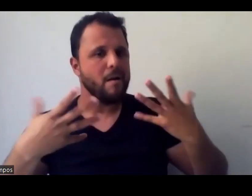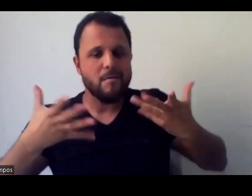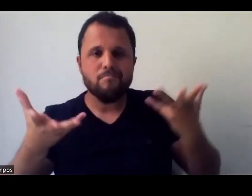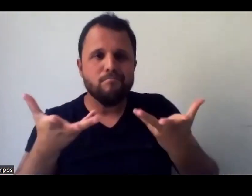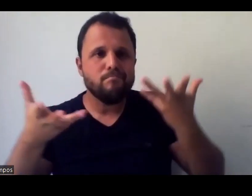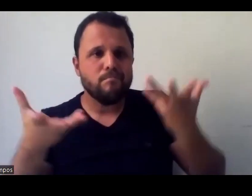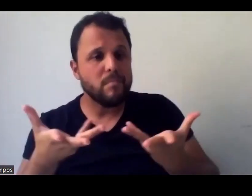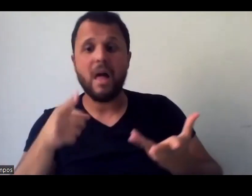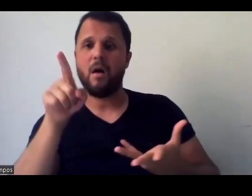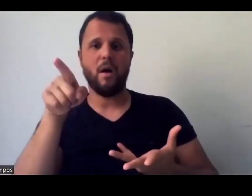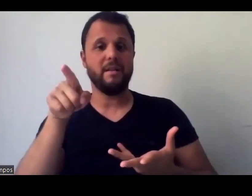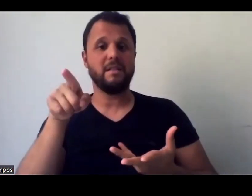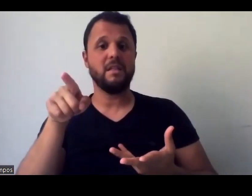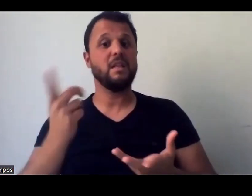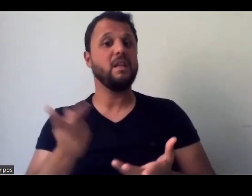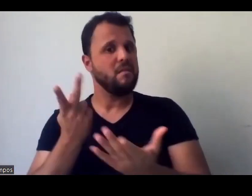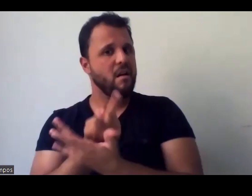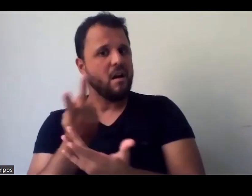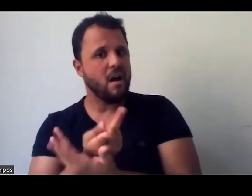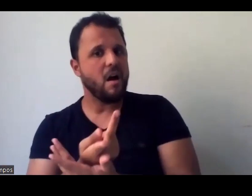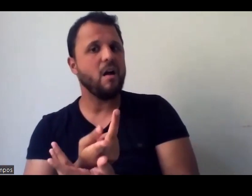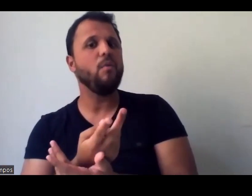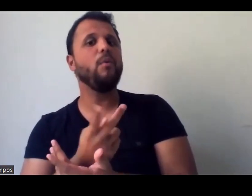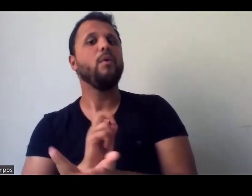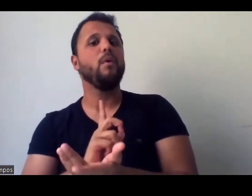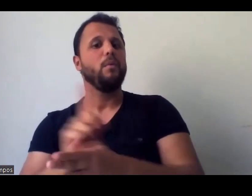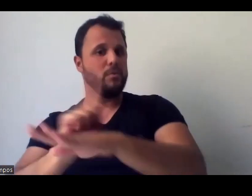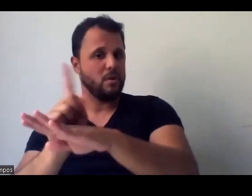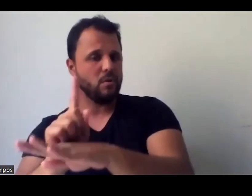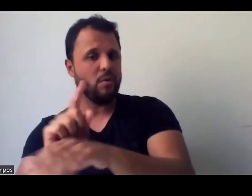exigir da diretoria e tudo mais. Então,